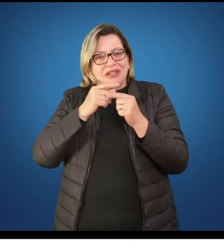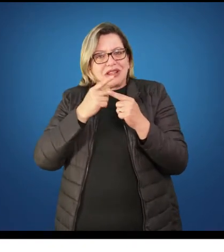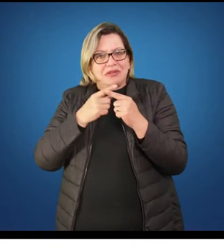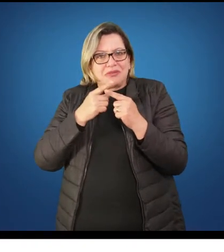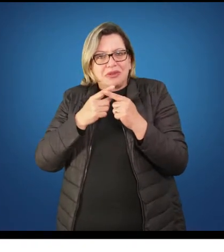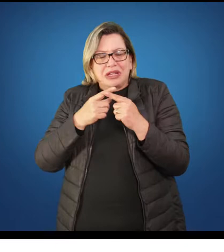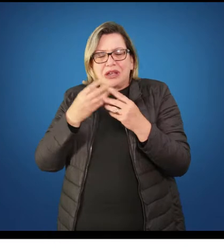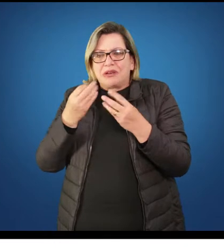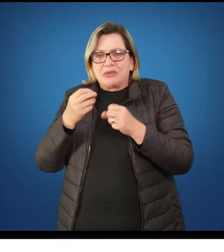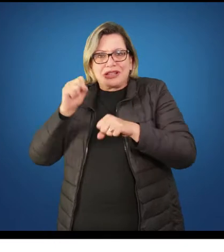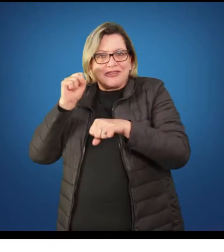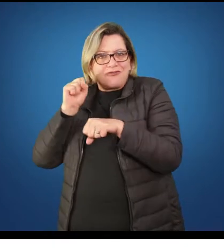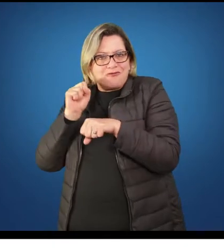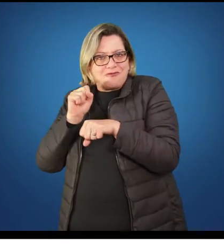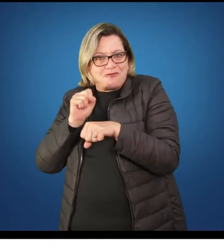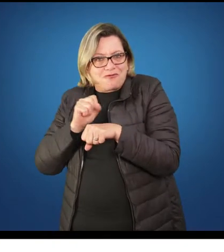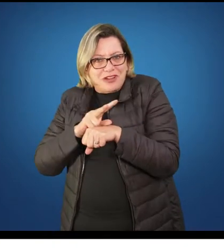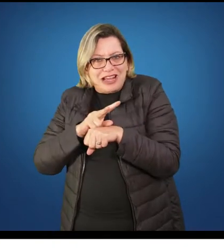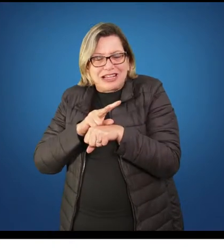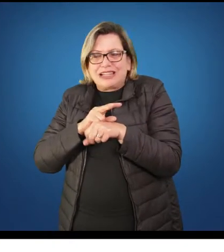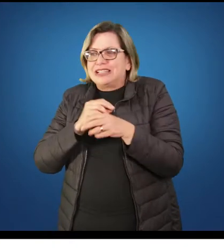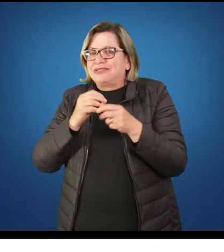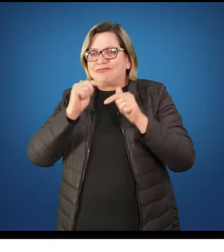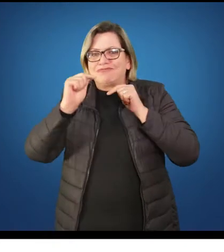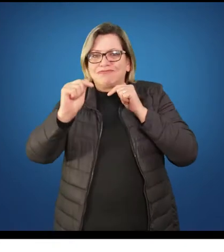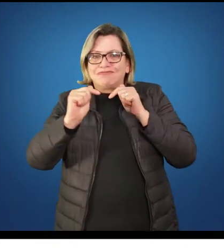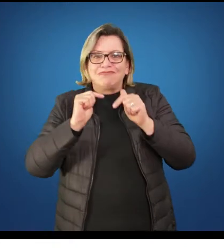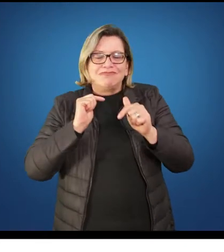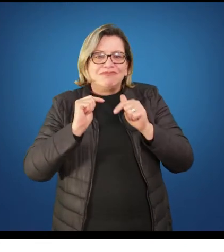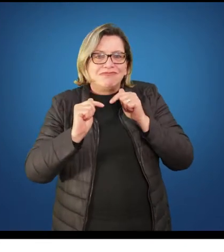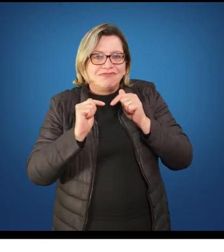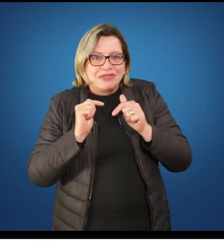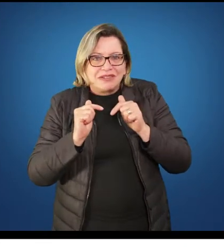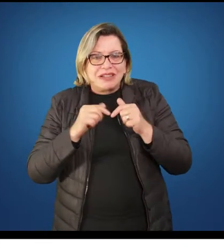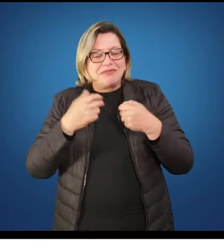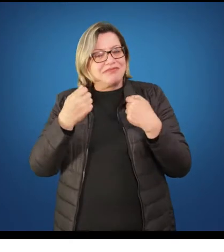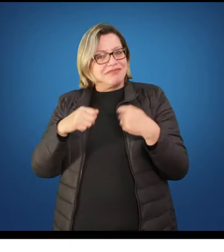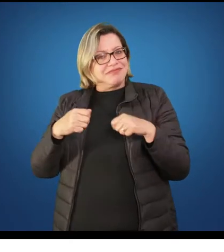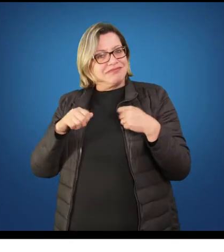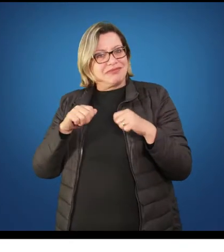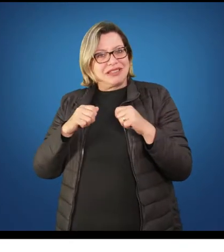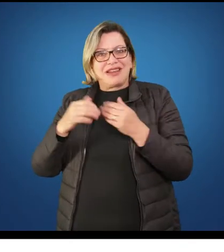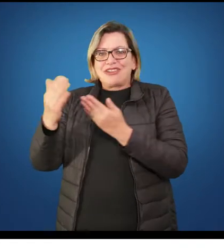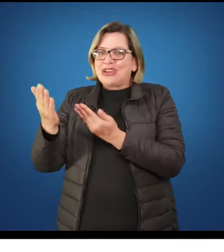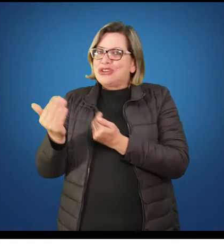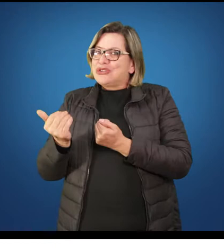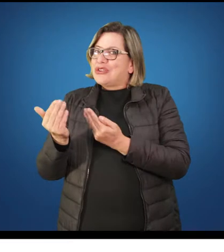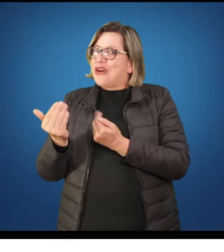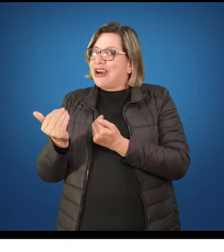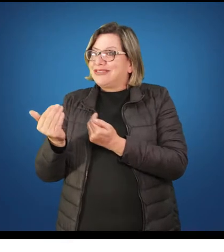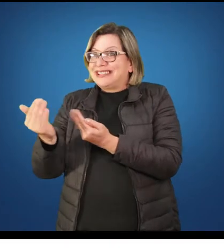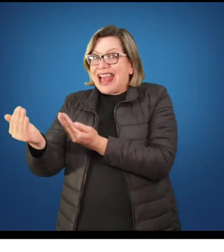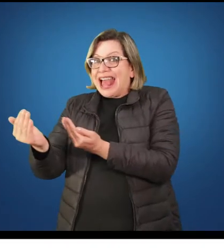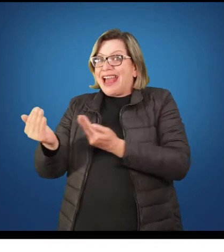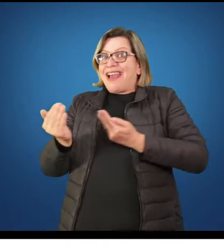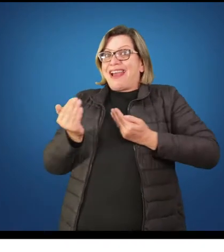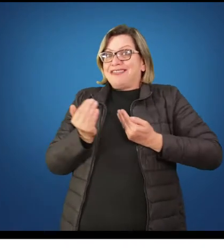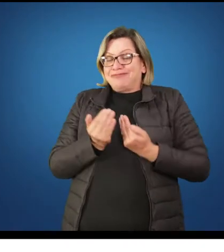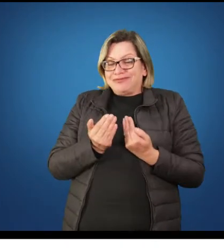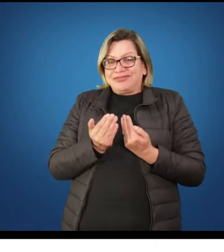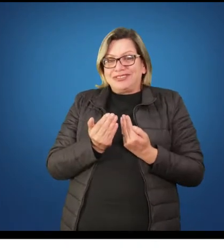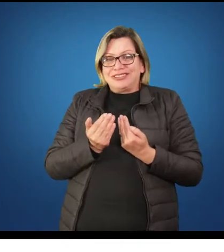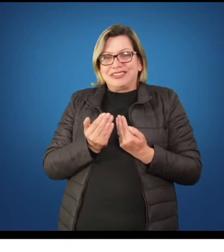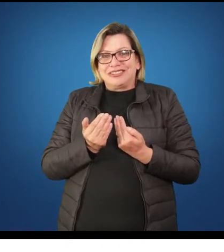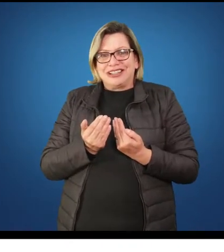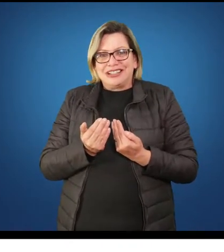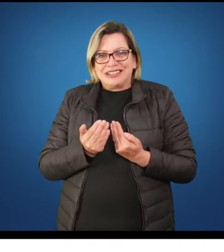categoria adolescência, que alguns autores vão chamar que é uma fase entre a infância e a